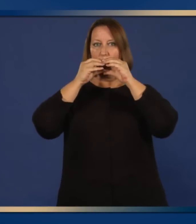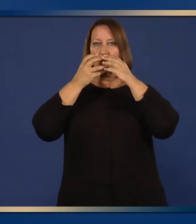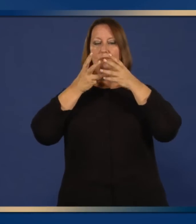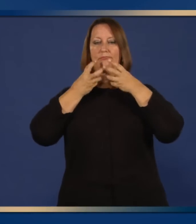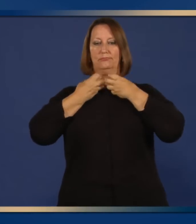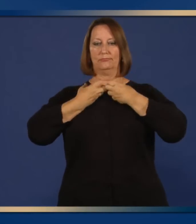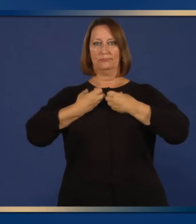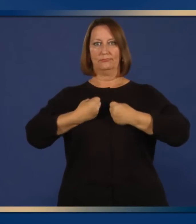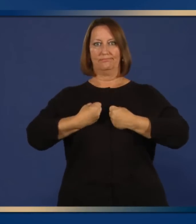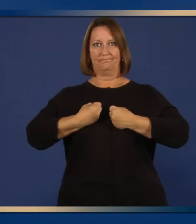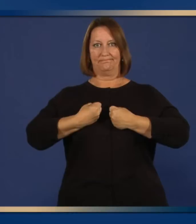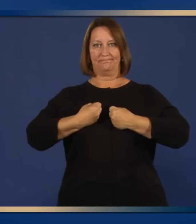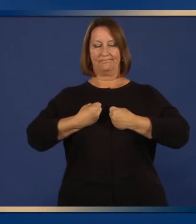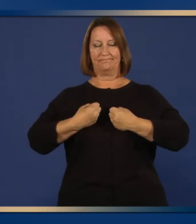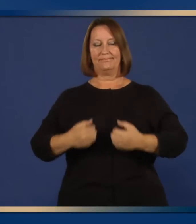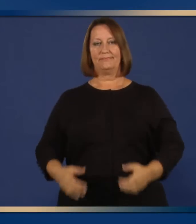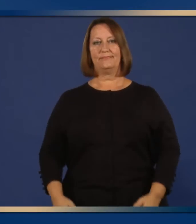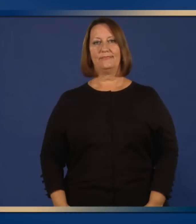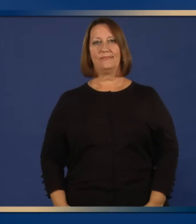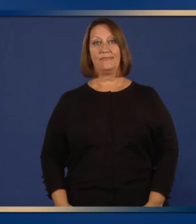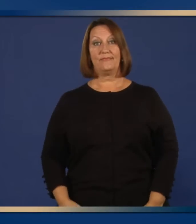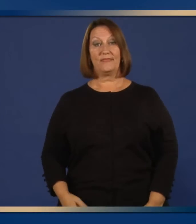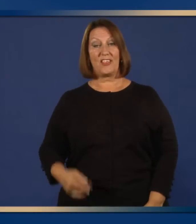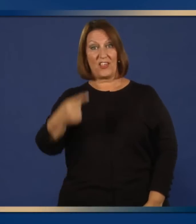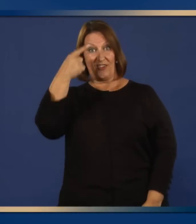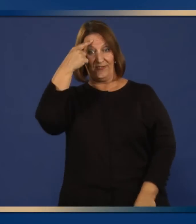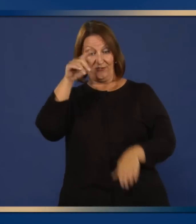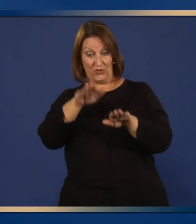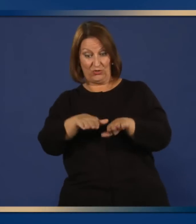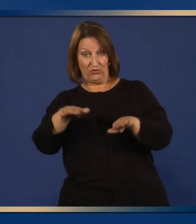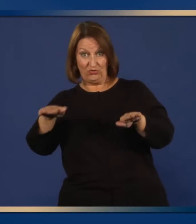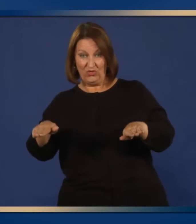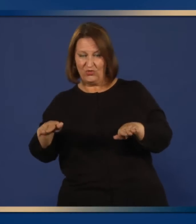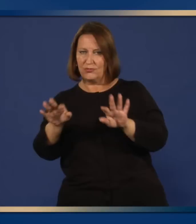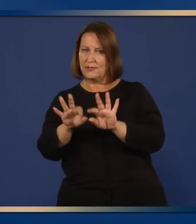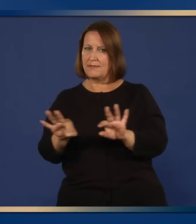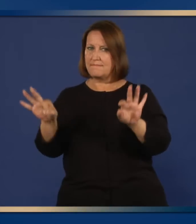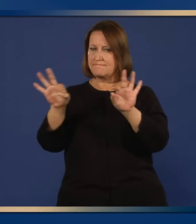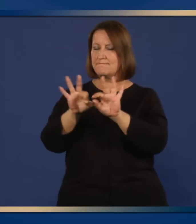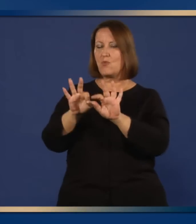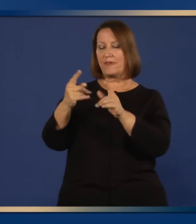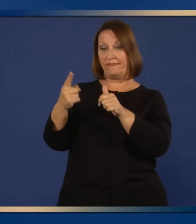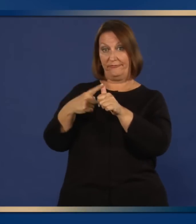a los niños solo bajo supervisión de un adulto y la instrucción.